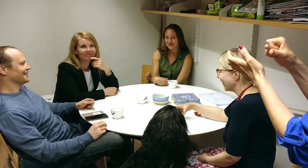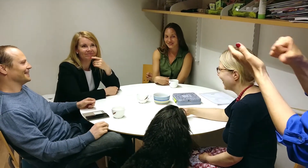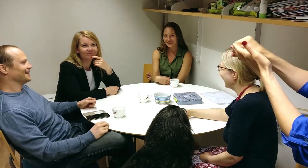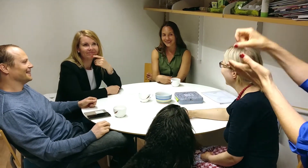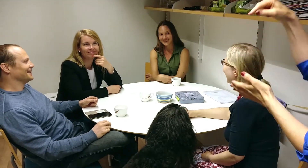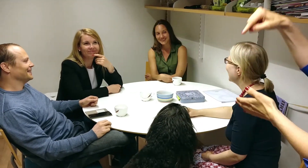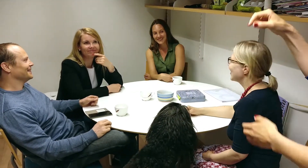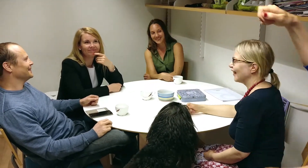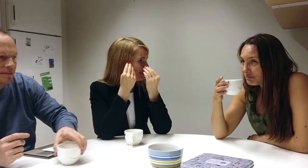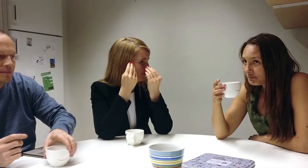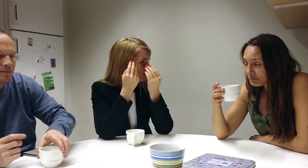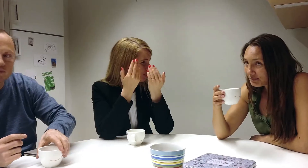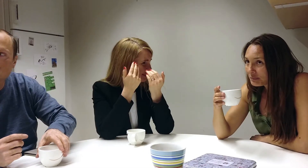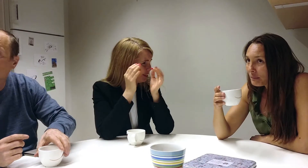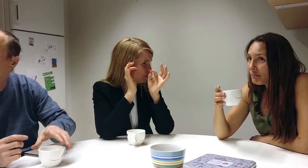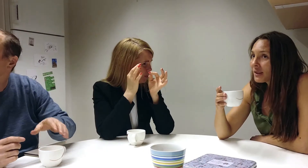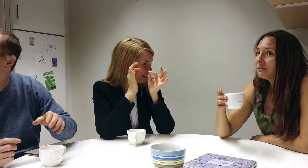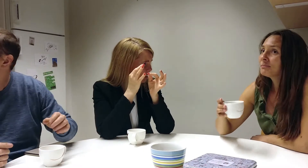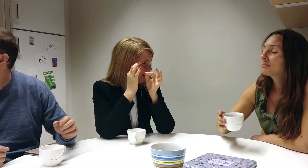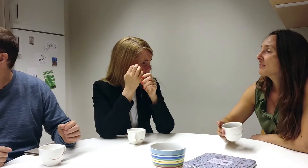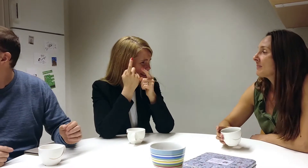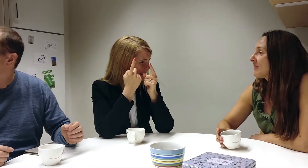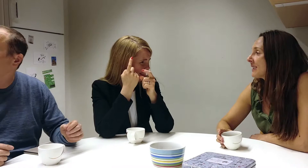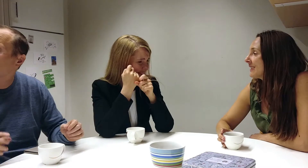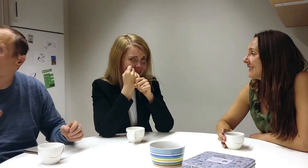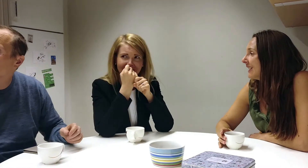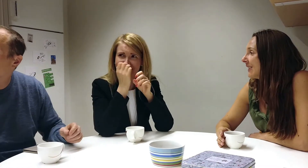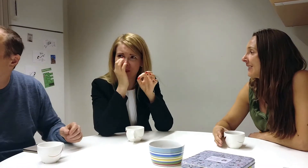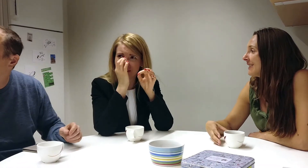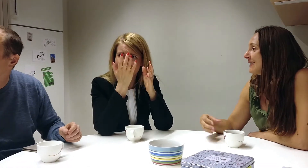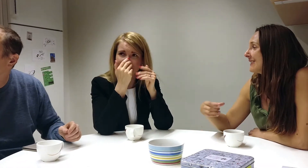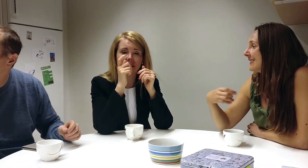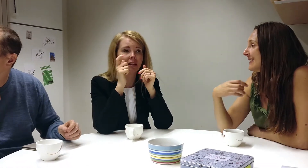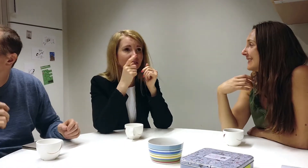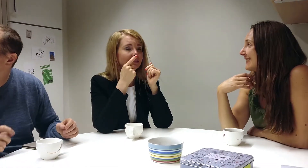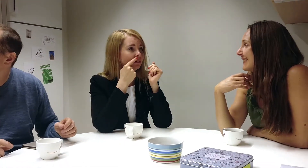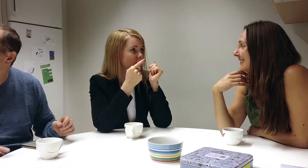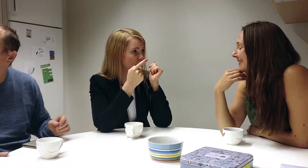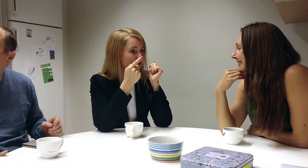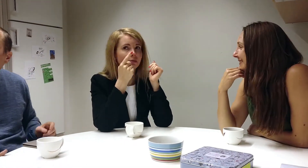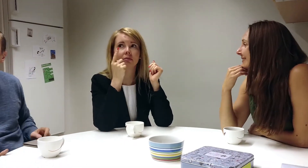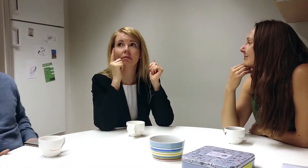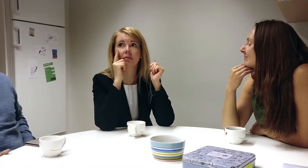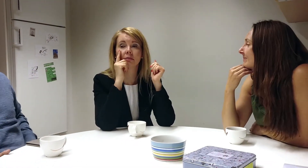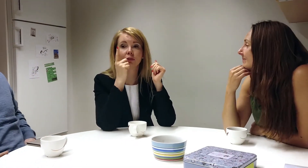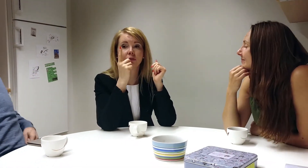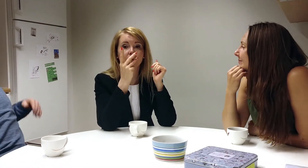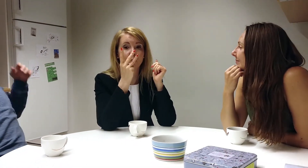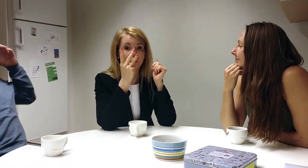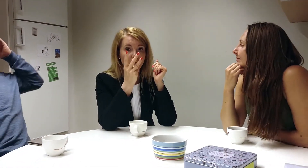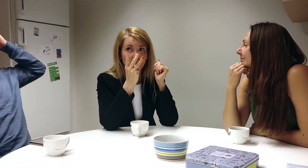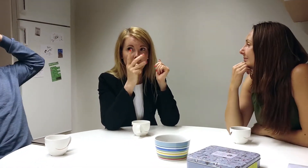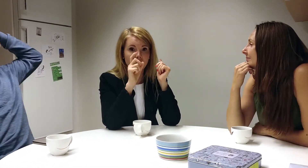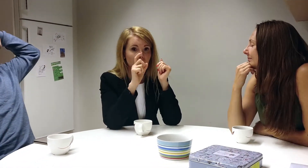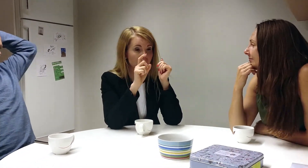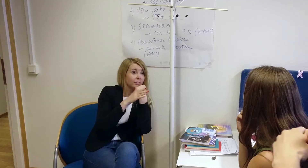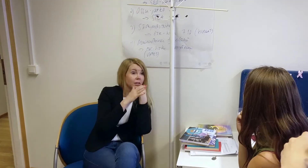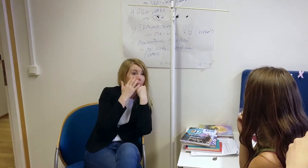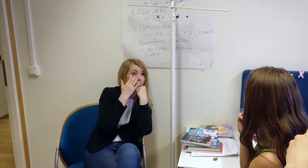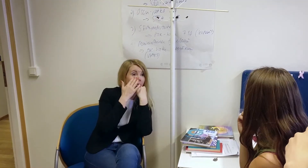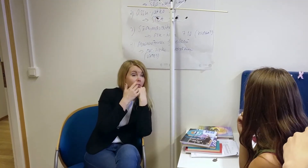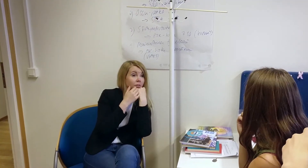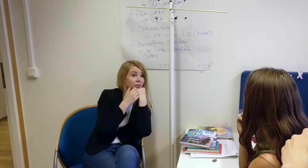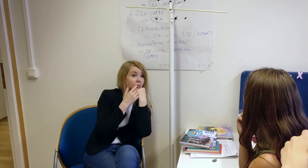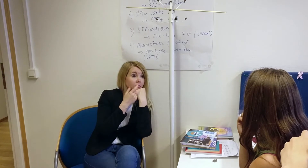Tietenkin tuntuu, että ihan kunniaa, että saa olla tällaisessa työyhteisössä. Monessa paikassa voi olla, että ajatellaan sillä tavalla, että jos käytetään sana